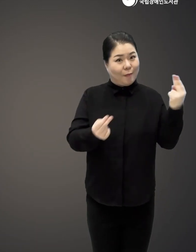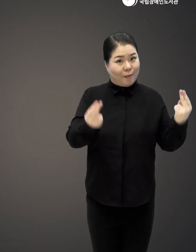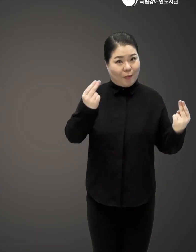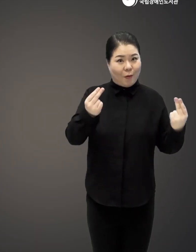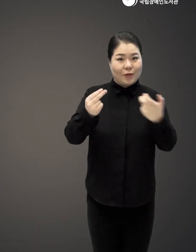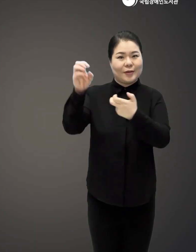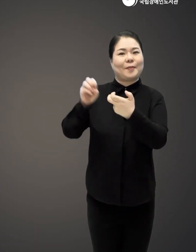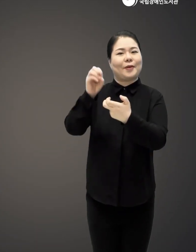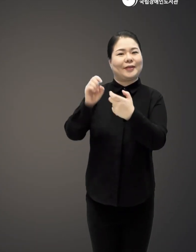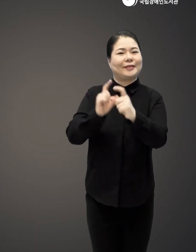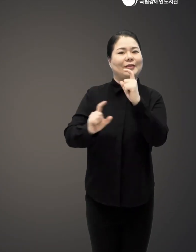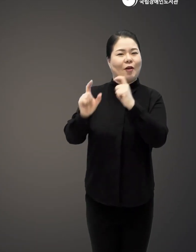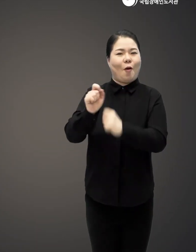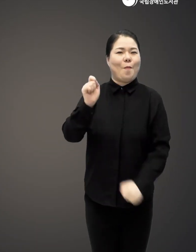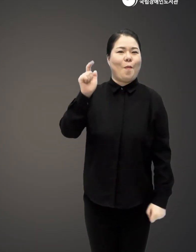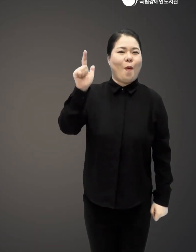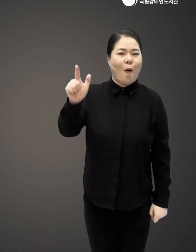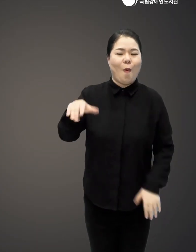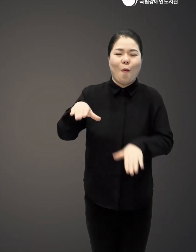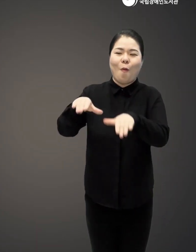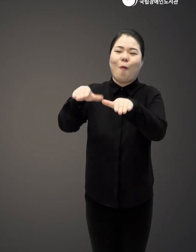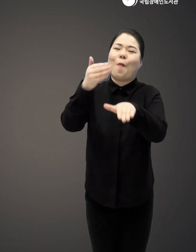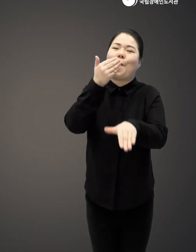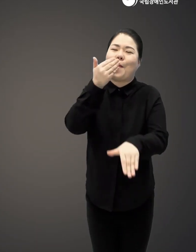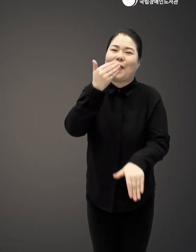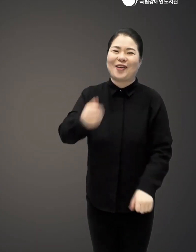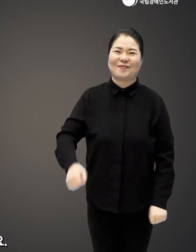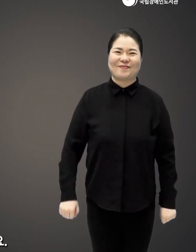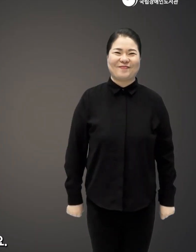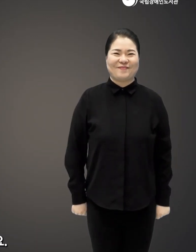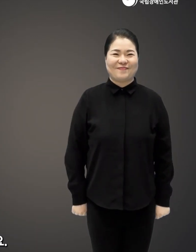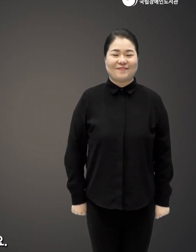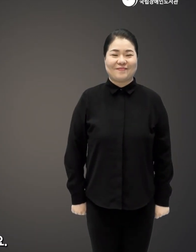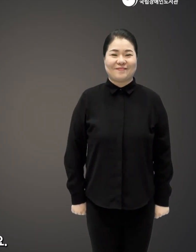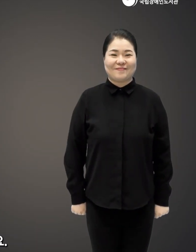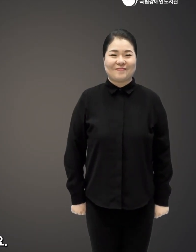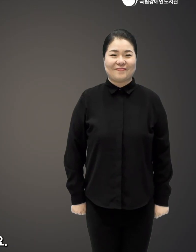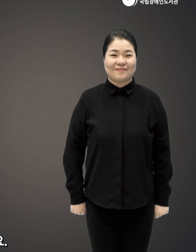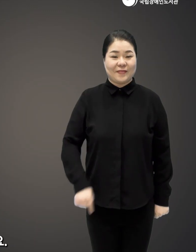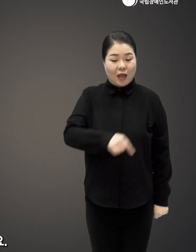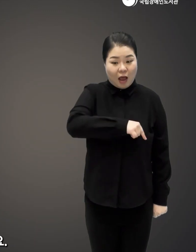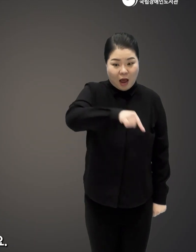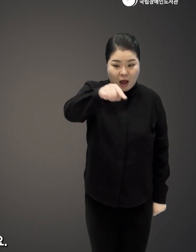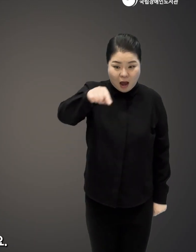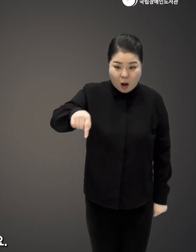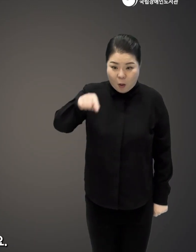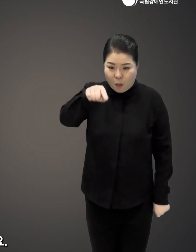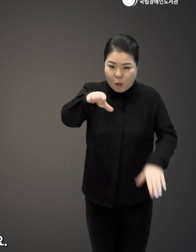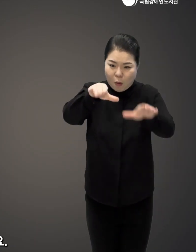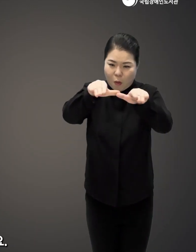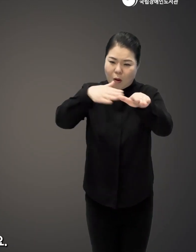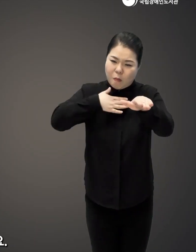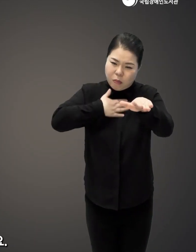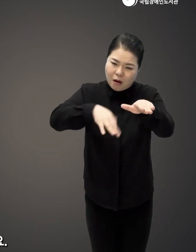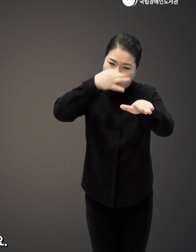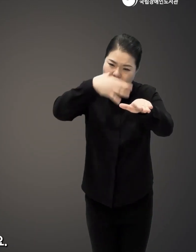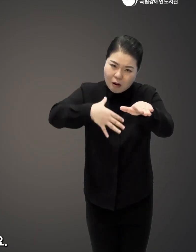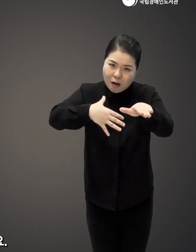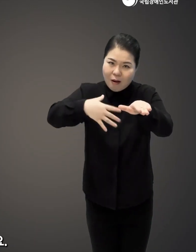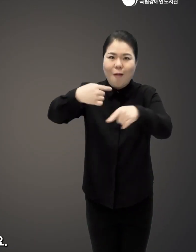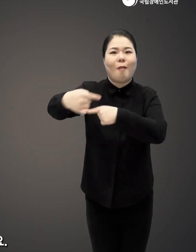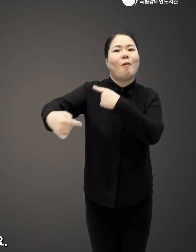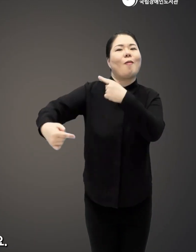약 70% 정도 더 멀리 날아가는 효과가 있답니다 그러다가 리더가 좀 지치거나 힘이 들면